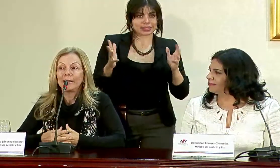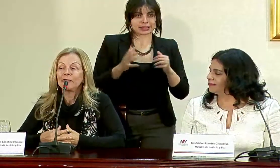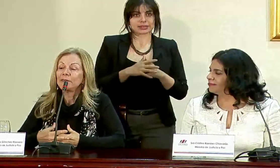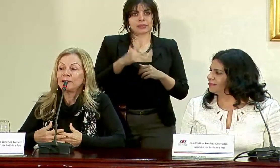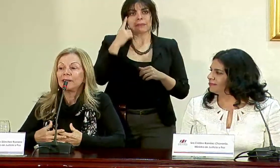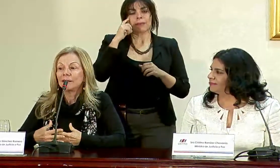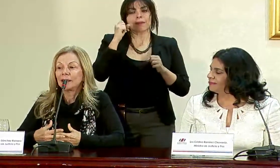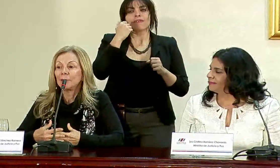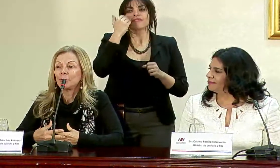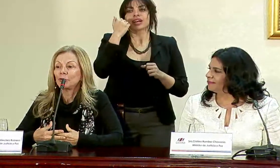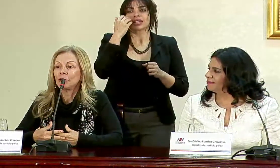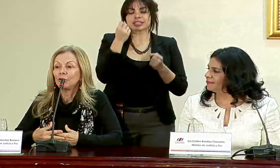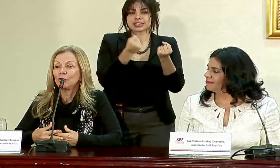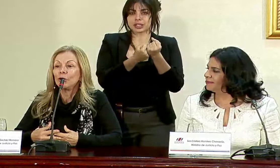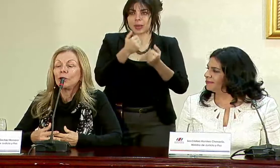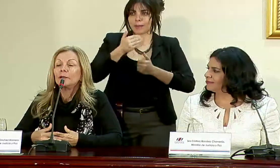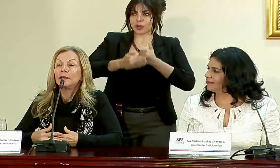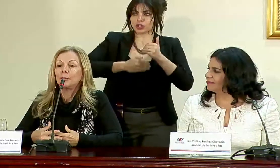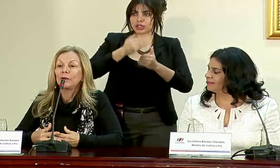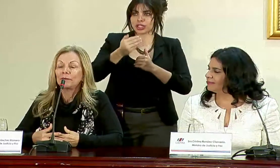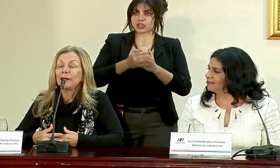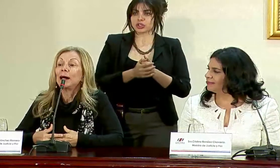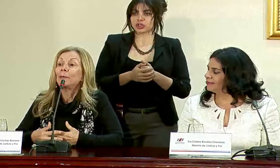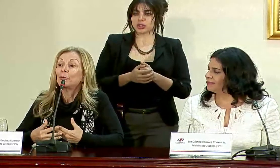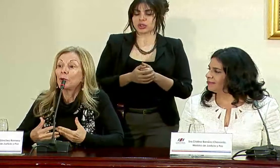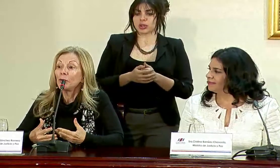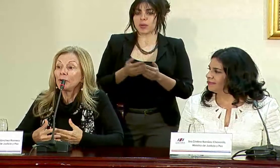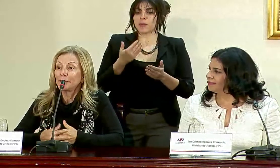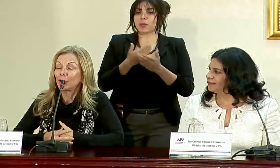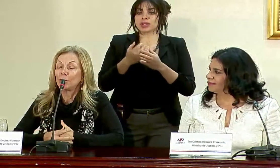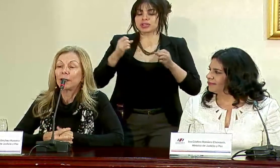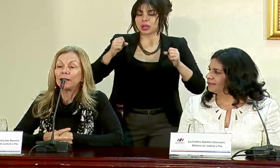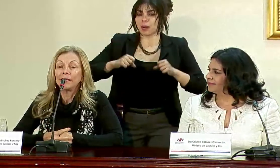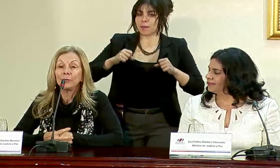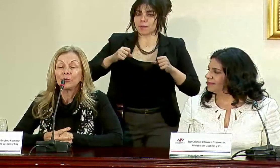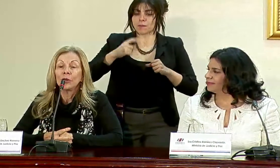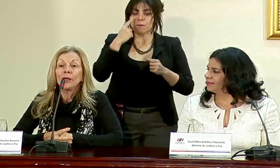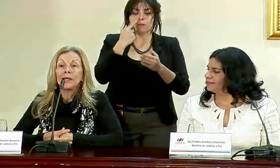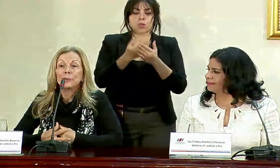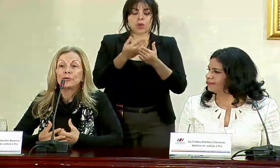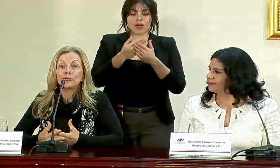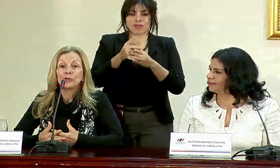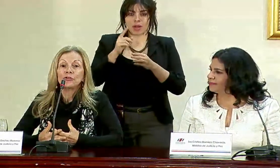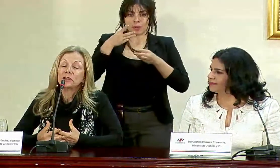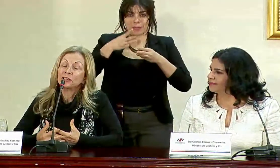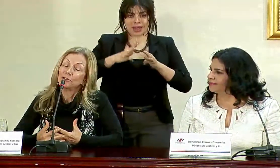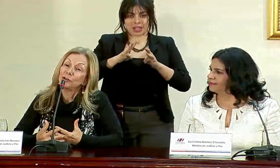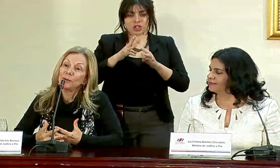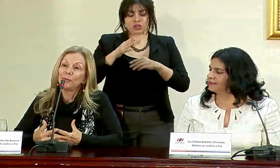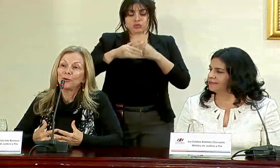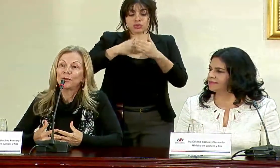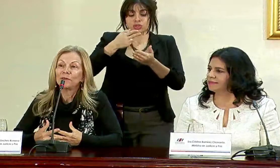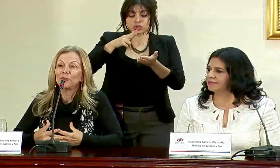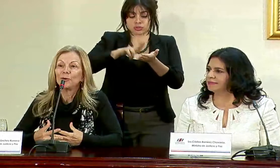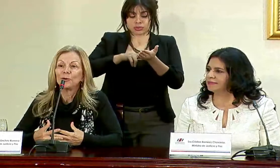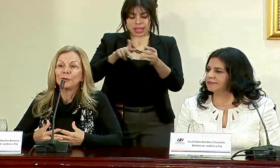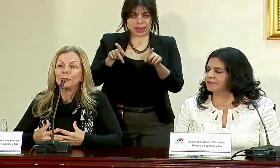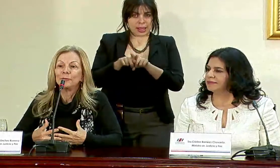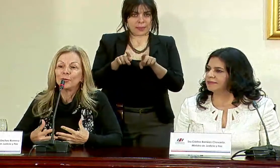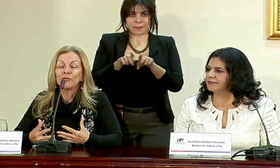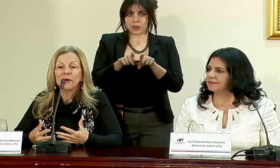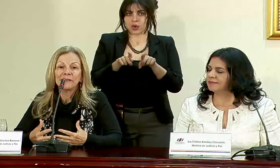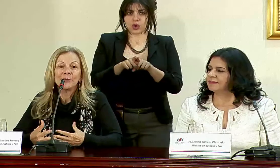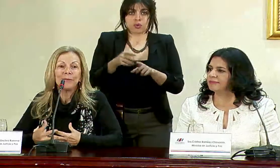para facilitar el proceso de puesta a prueba de los mecanismos el proceso de contratación tampoco ha sido